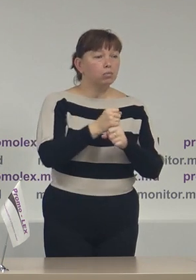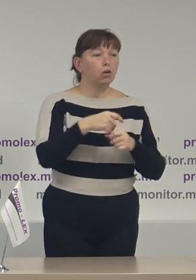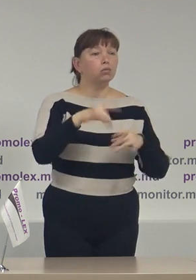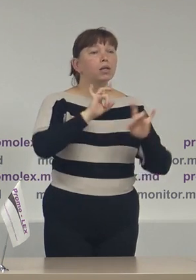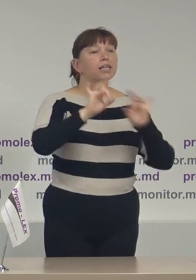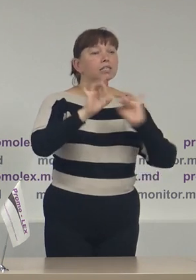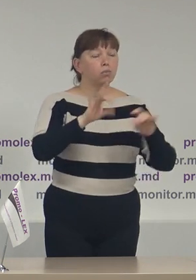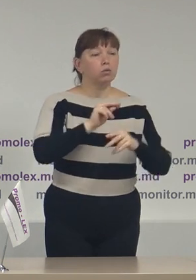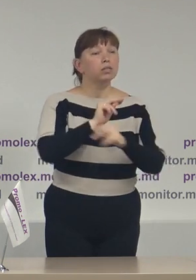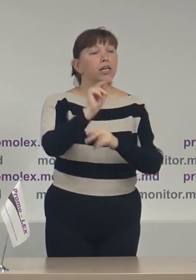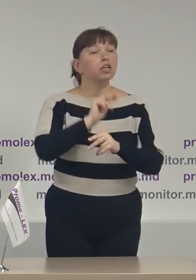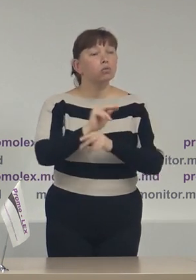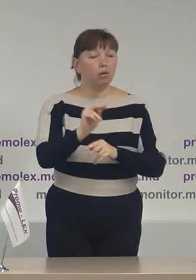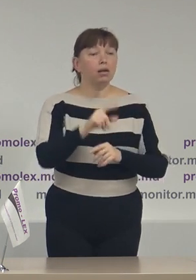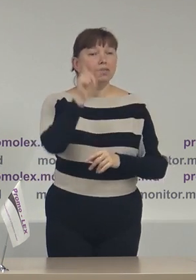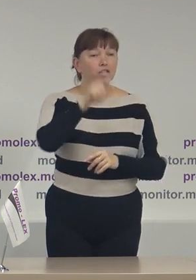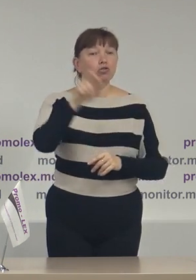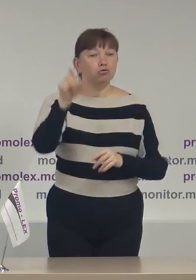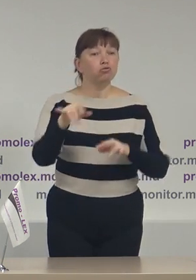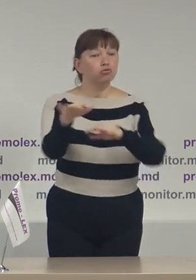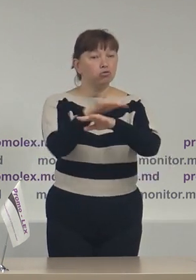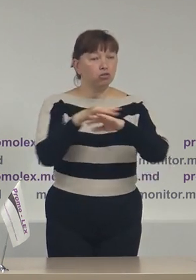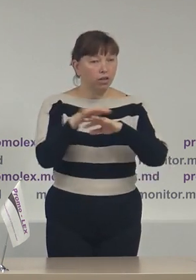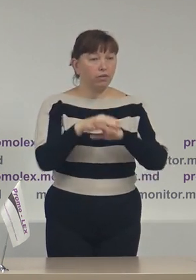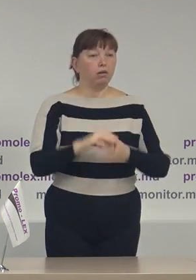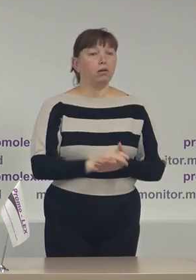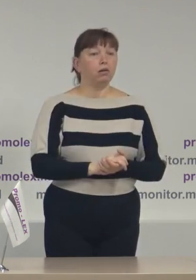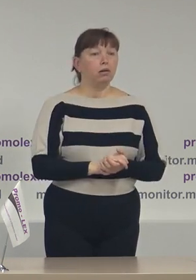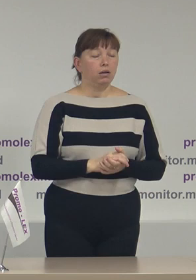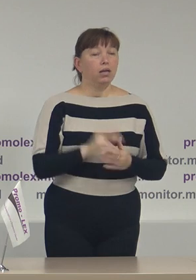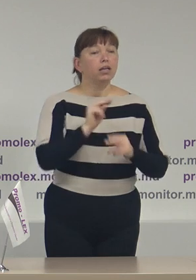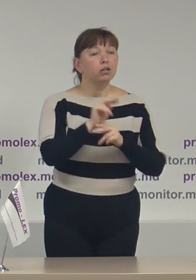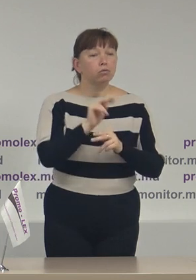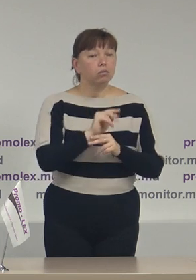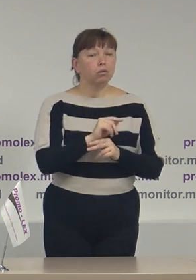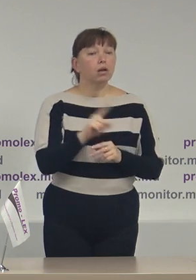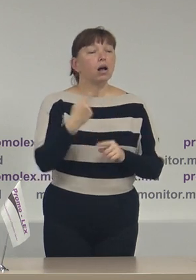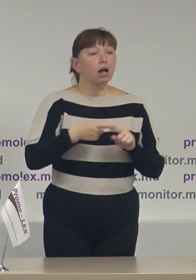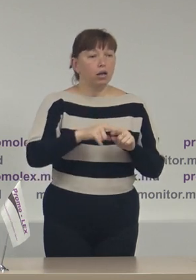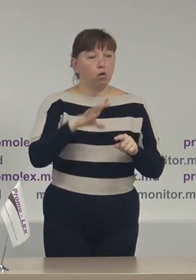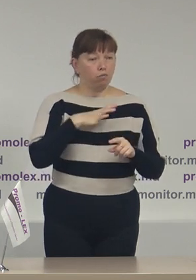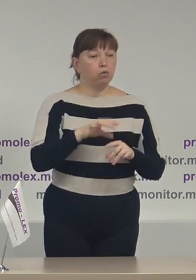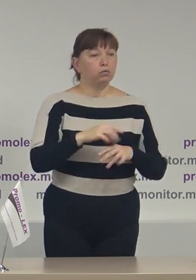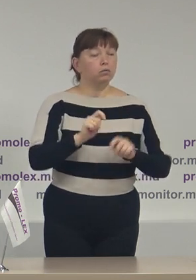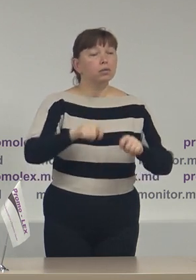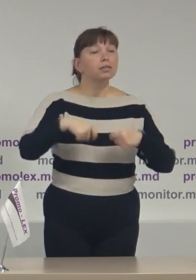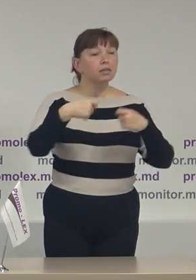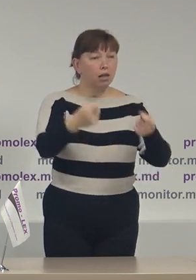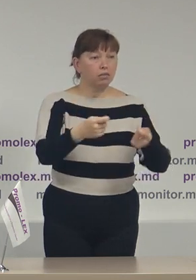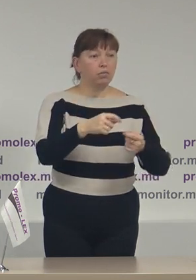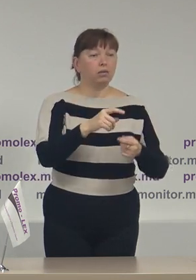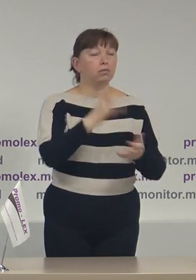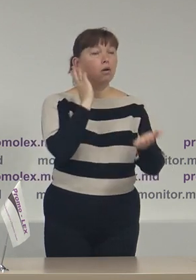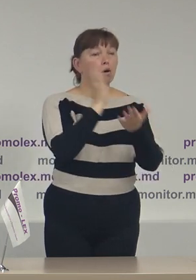de educație civică, un spot social de educație civică, care a fost transmis inclusiv prin